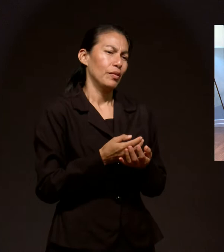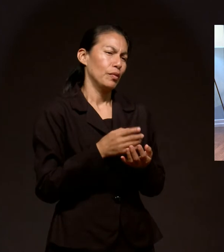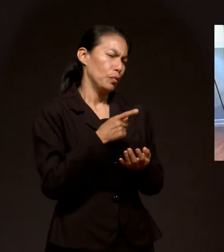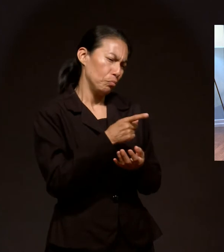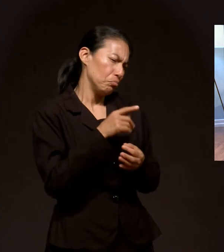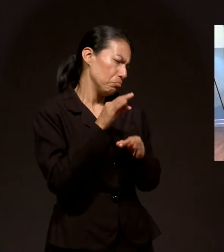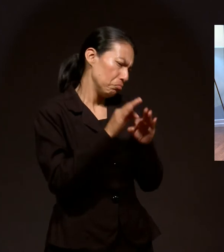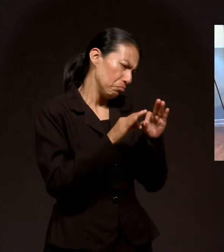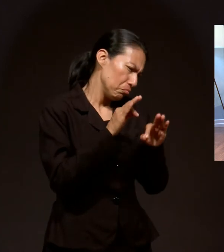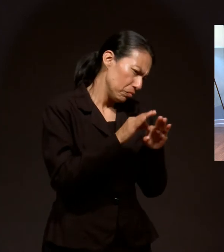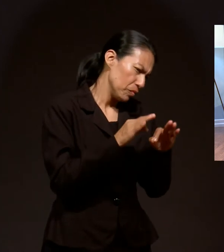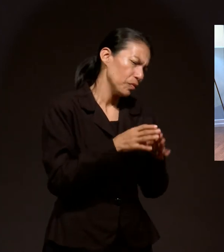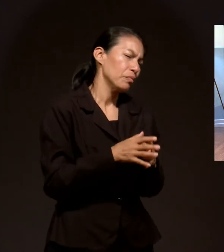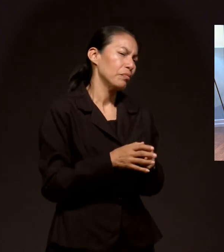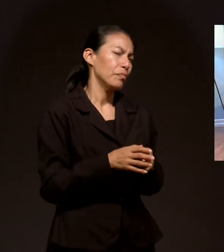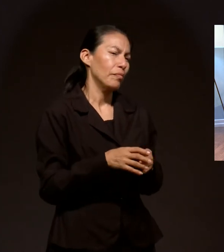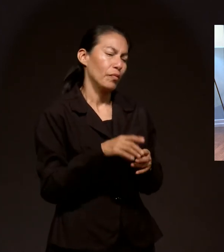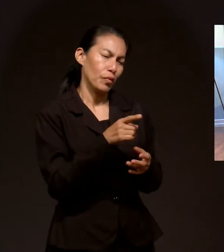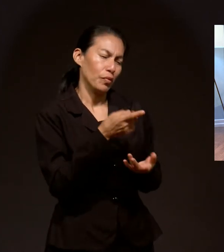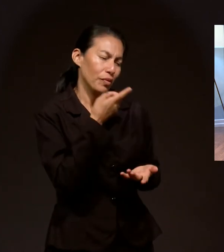proceso, como tú lo dices.